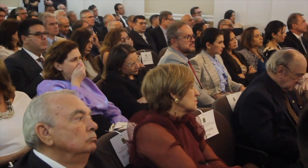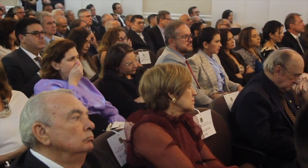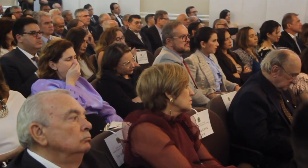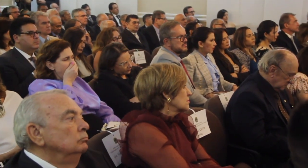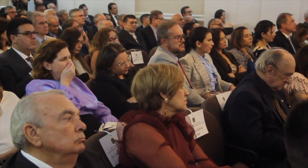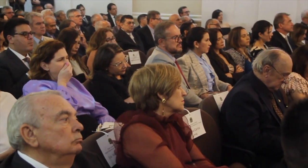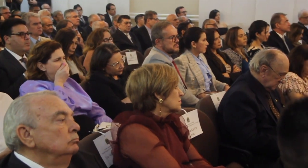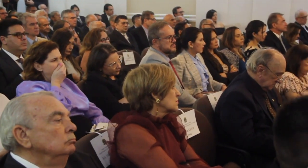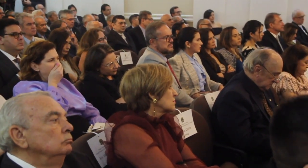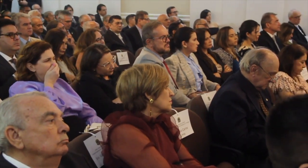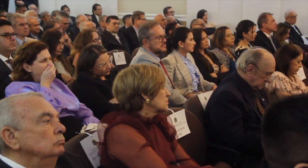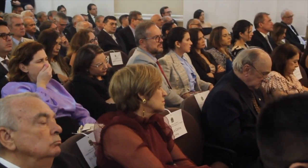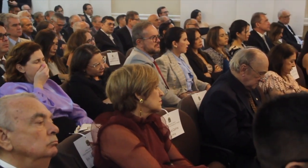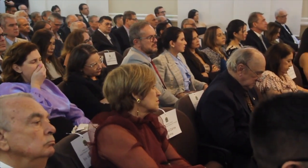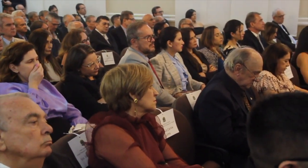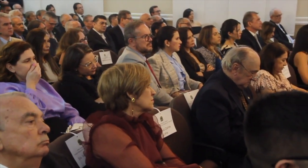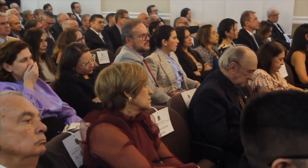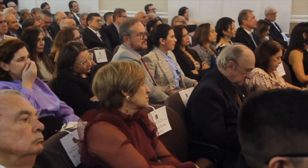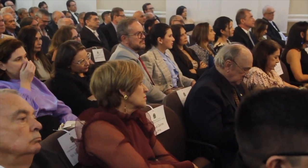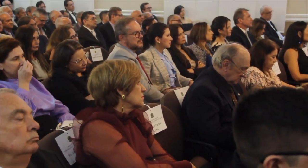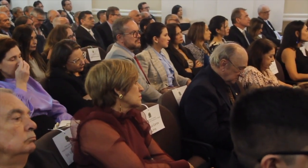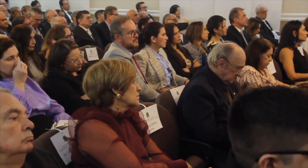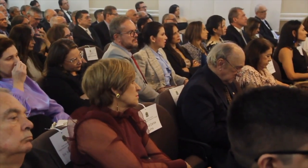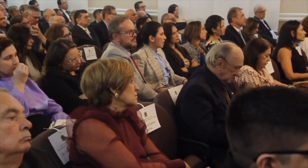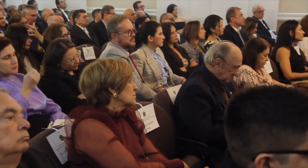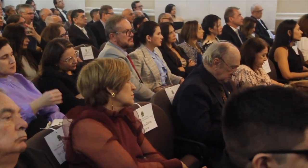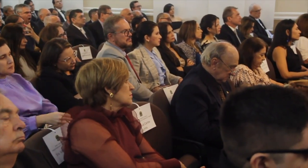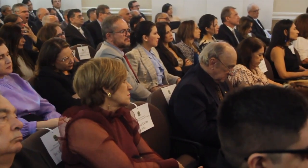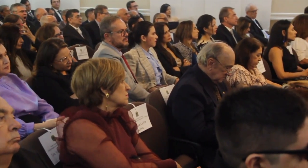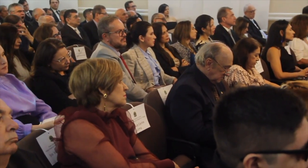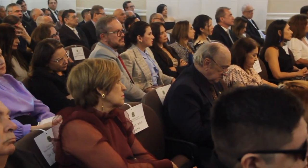A função judicante se moderniza a passos largos,